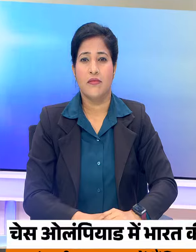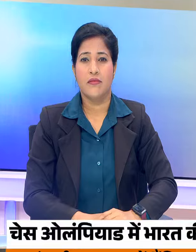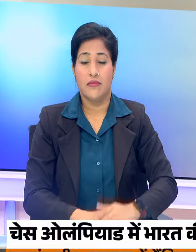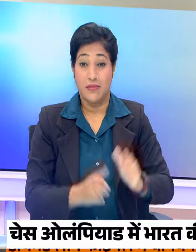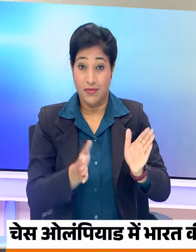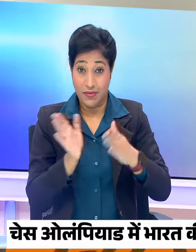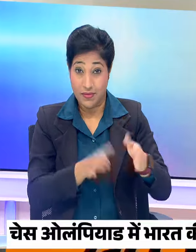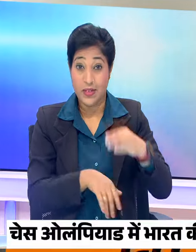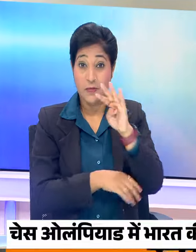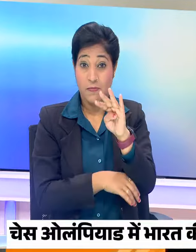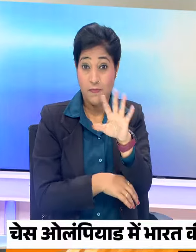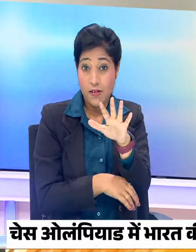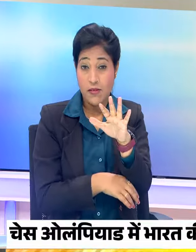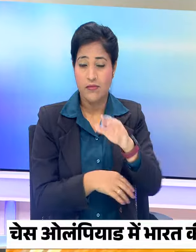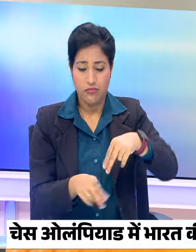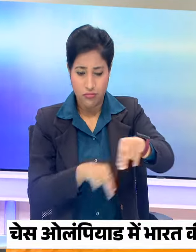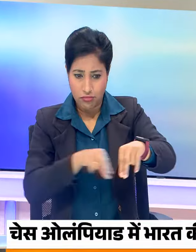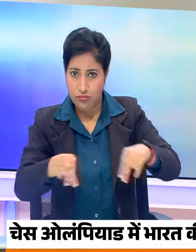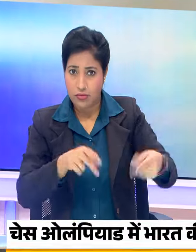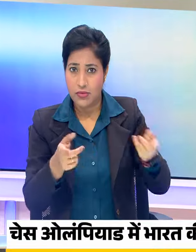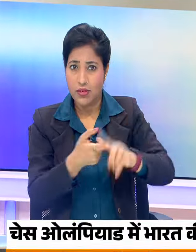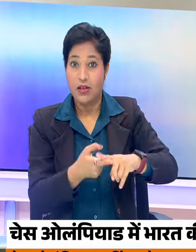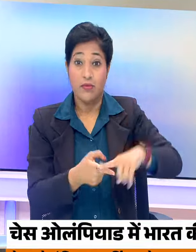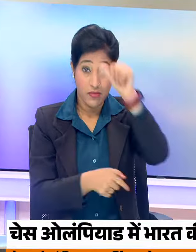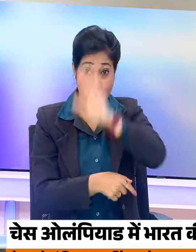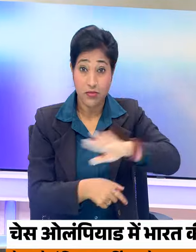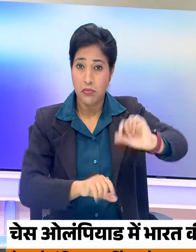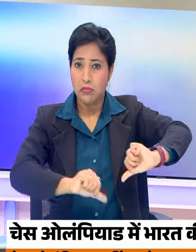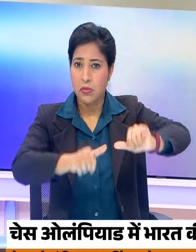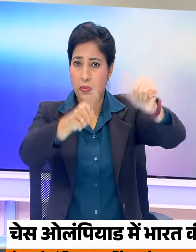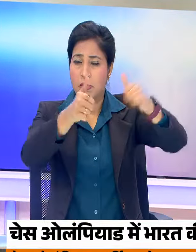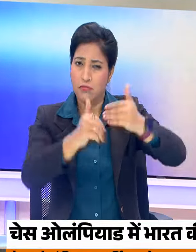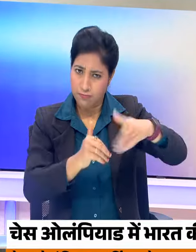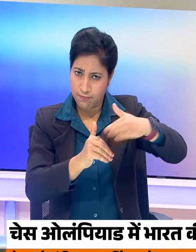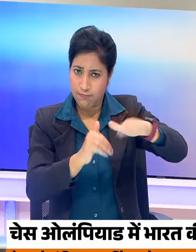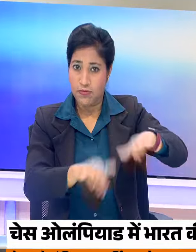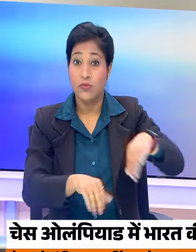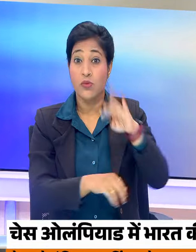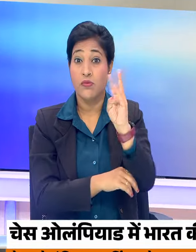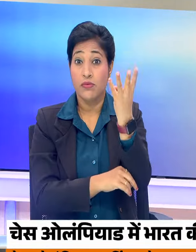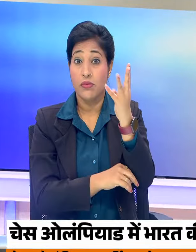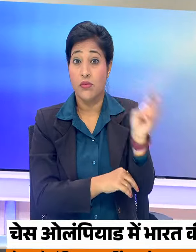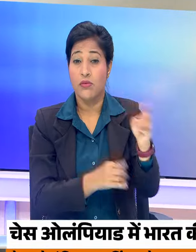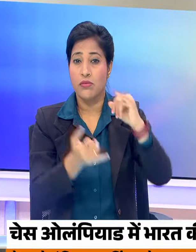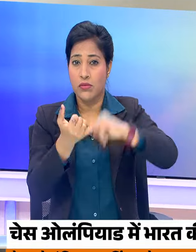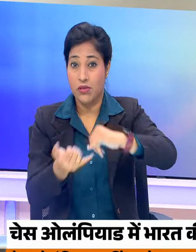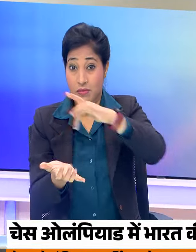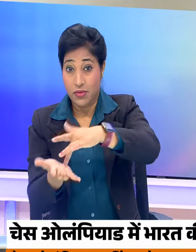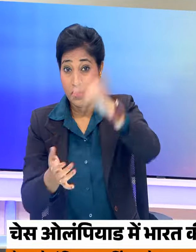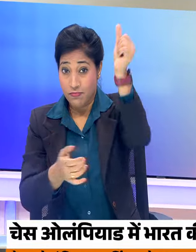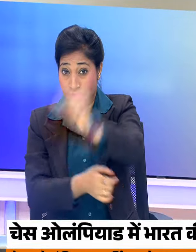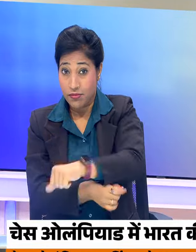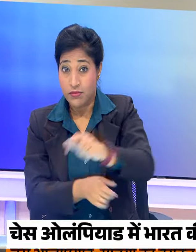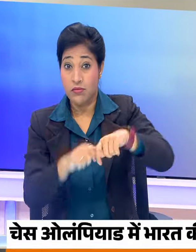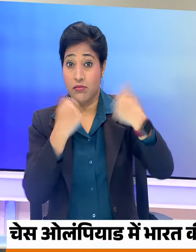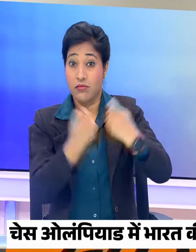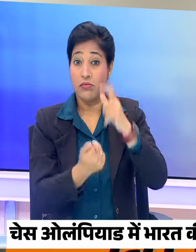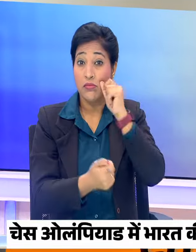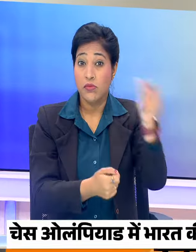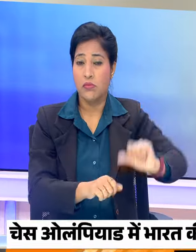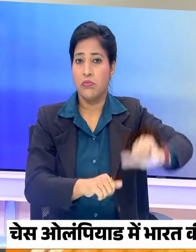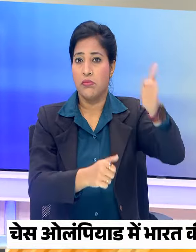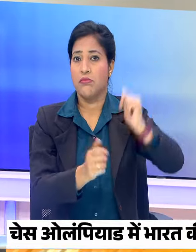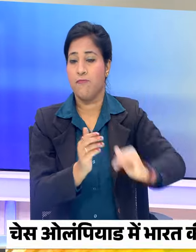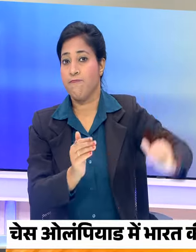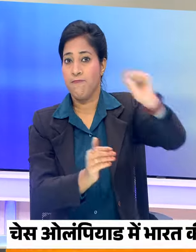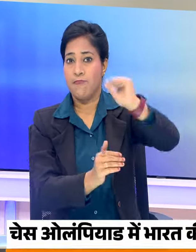42 वे चैस ओलम्पियाच में भारत की जीत का सलसला जारी चौथे दोर में सर्पिया को हरा कर पुरुष टीम शिरिश पर बरकरार